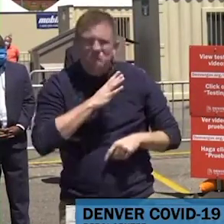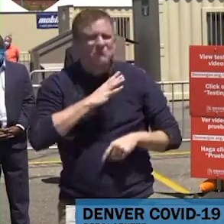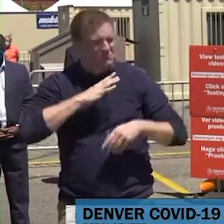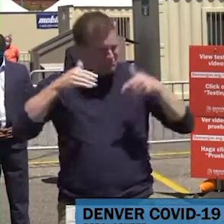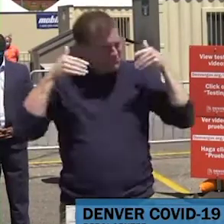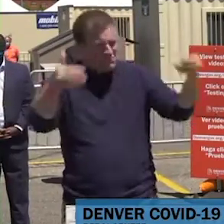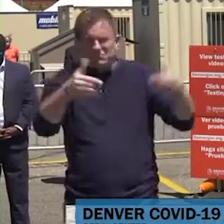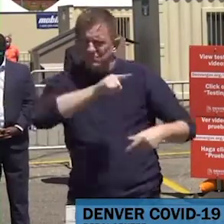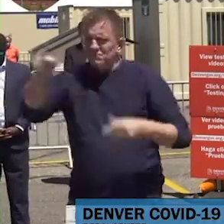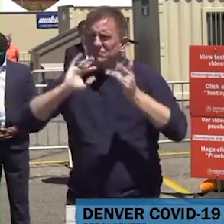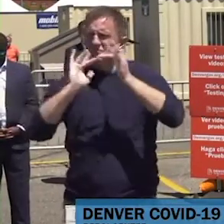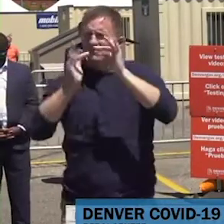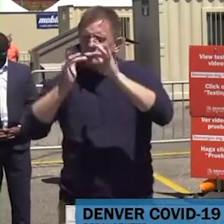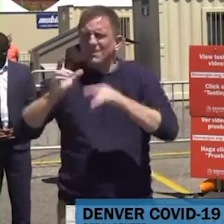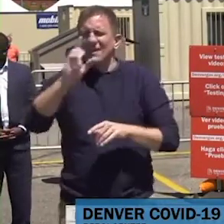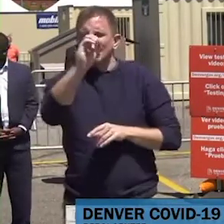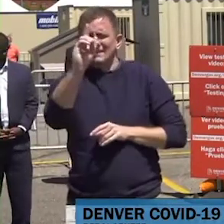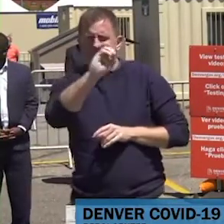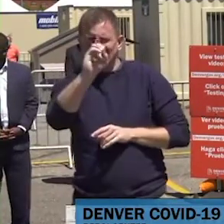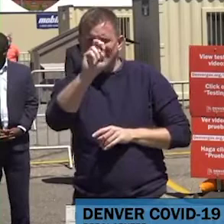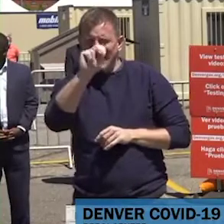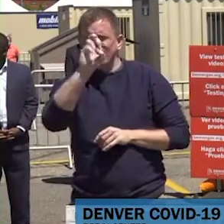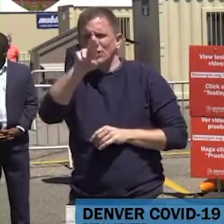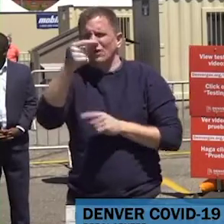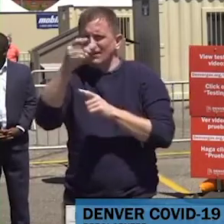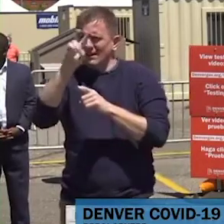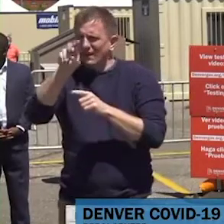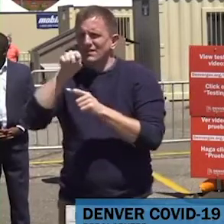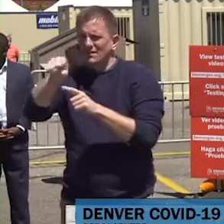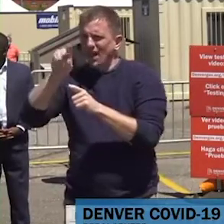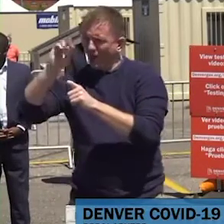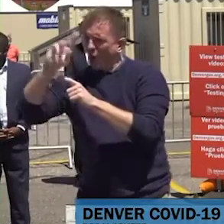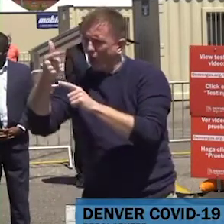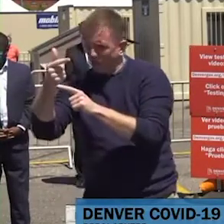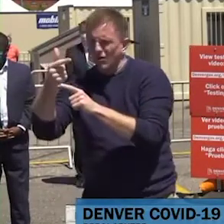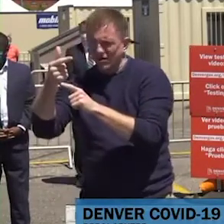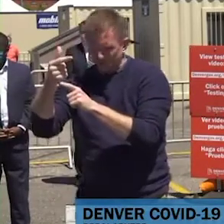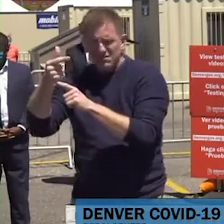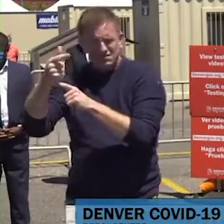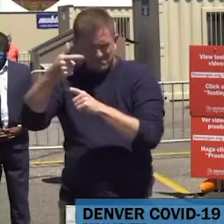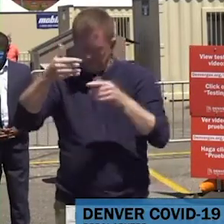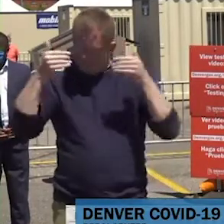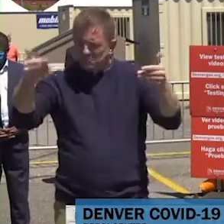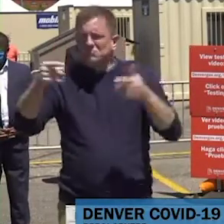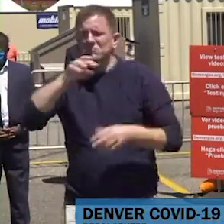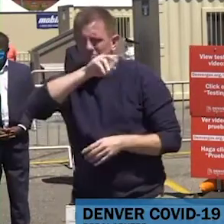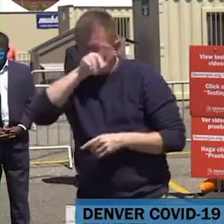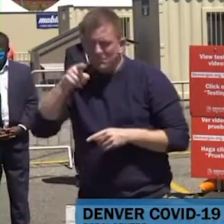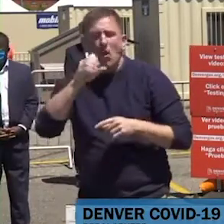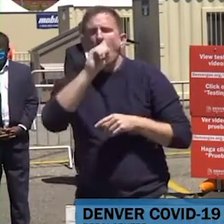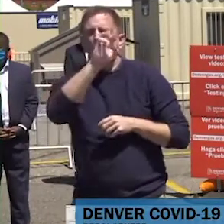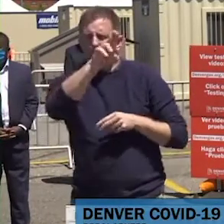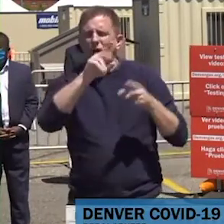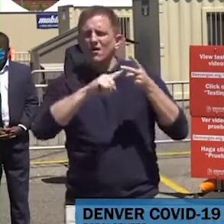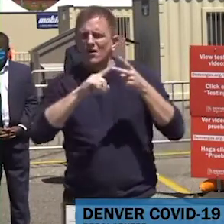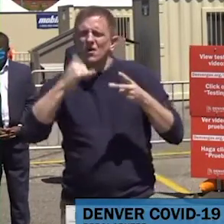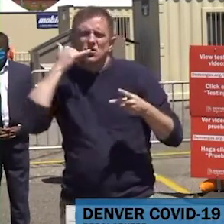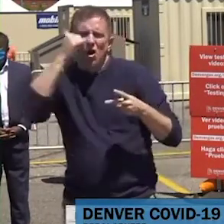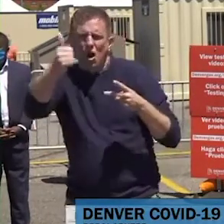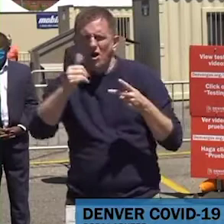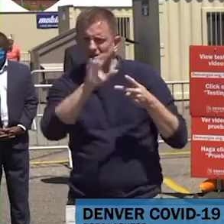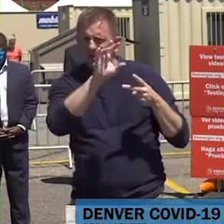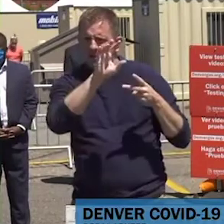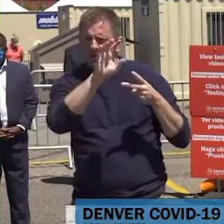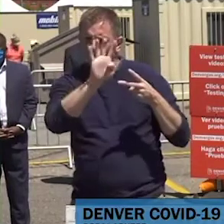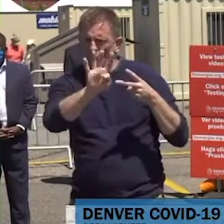.org o llamar al 311 para registrarse. Después puede venir a cualquier momento, aquí estará abierto durante el